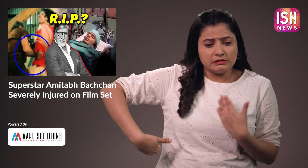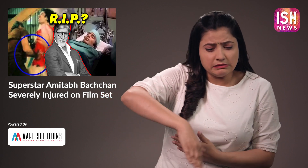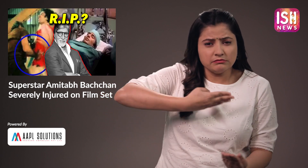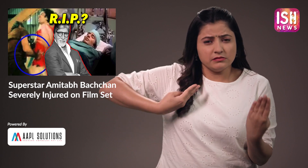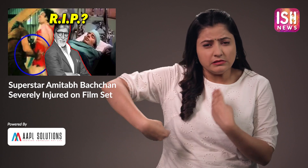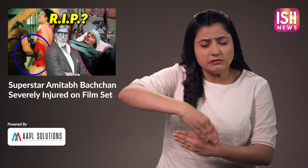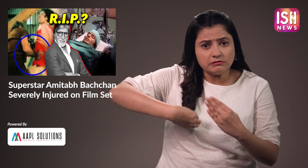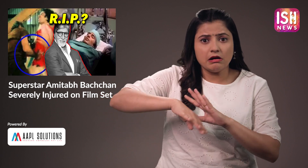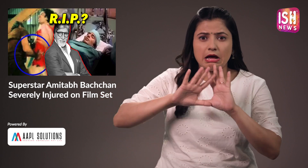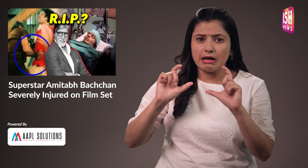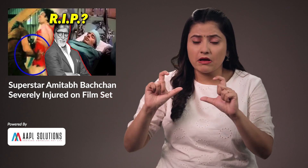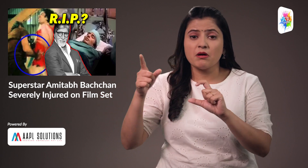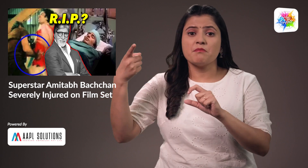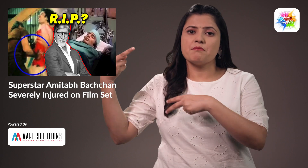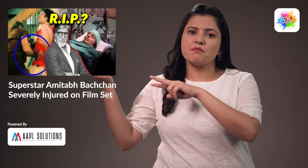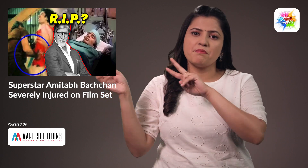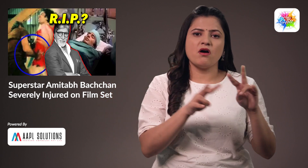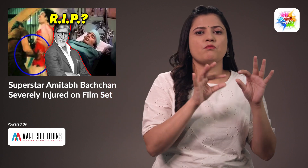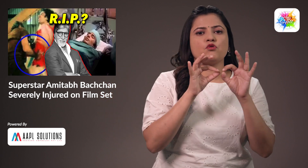स्ट्रापिंग की गई है और मुझे मुम्बै लाया गया